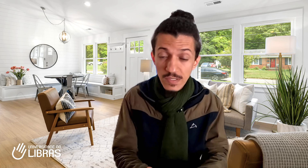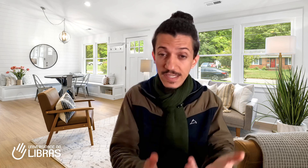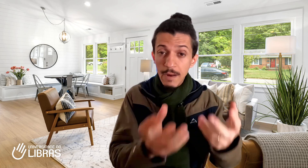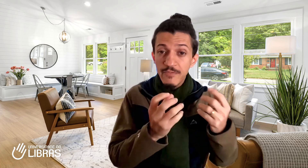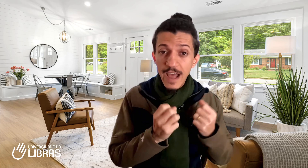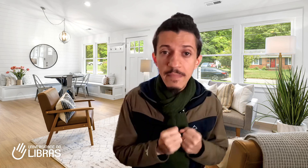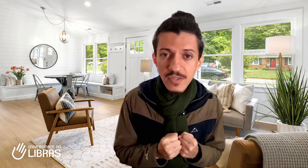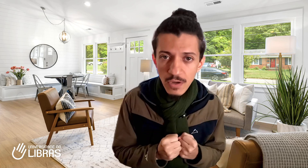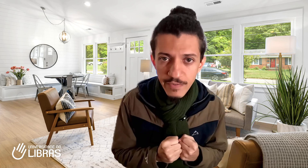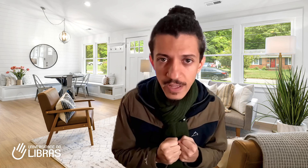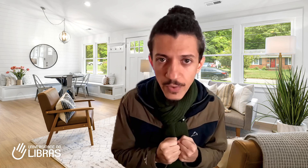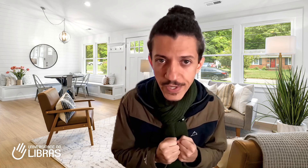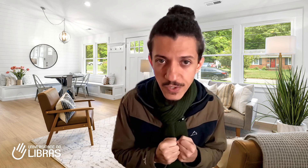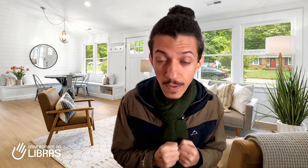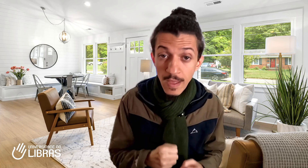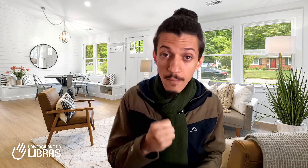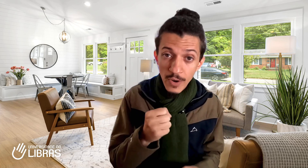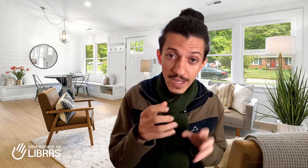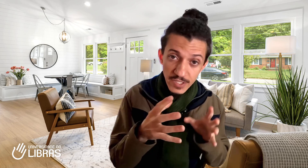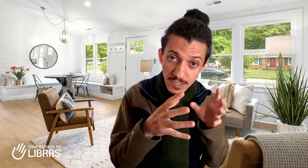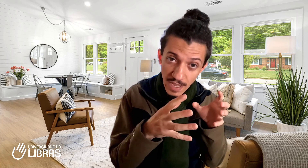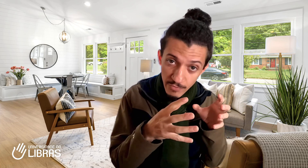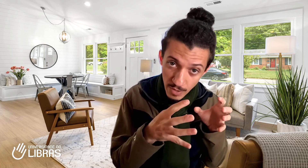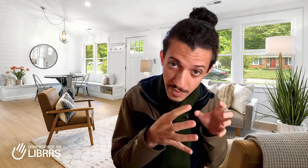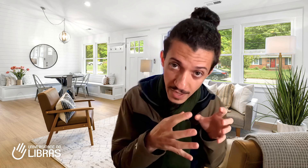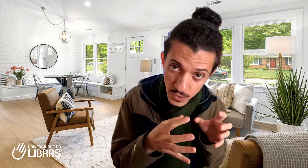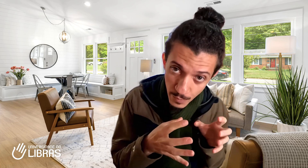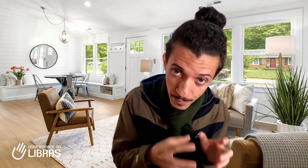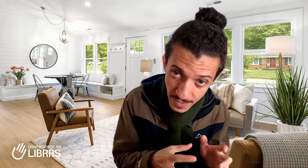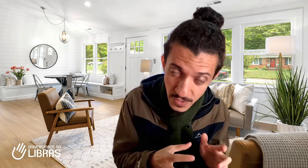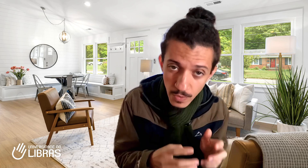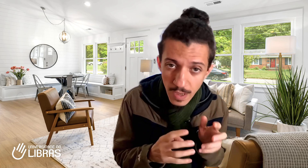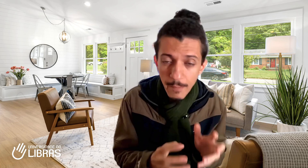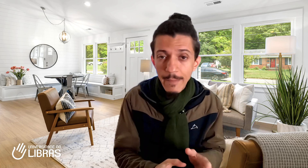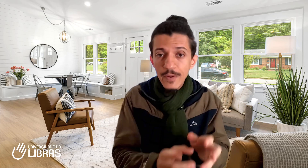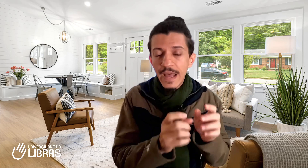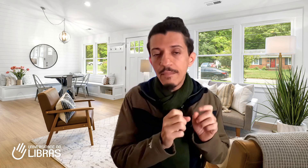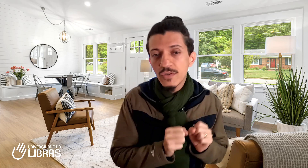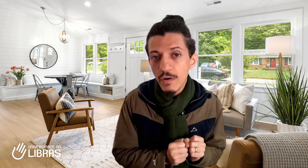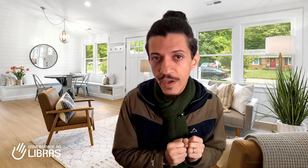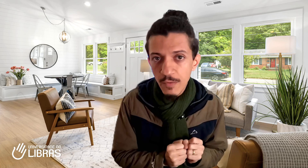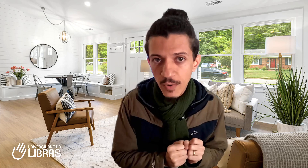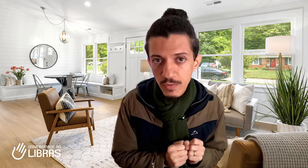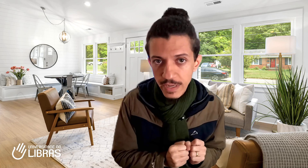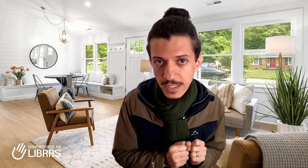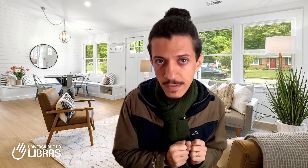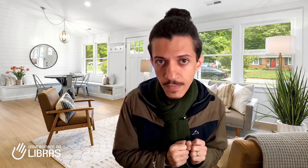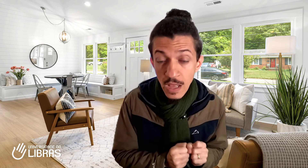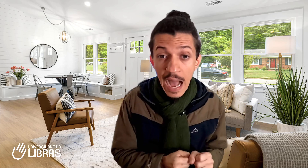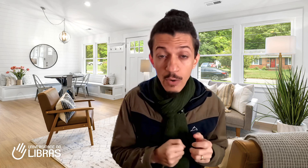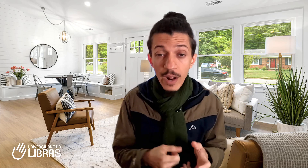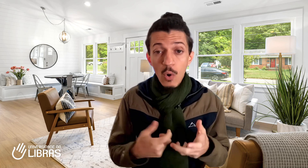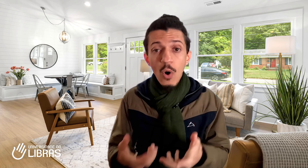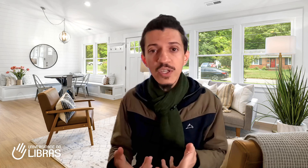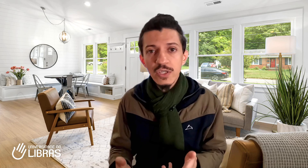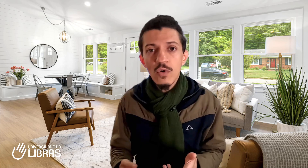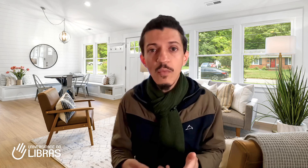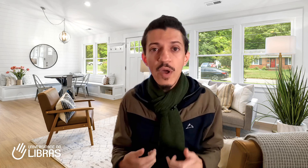cérebro foi absorvendo isso, porque a gente estava num ambiente propício para poder absorver o português. Agora, hoje, como eu e